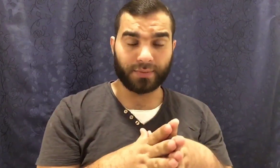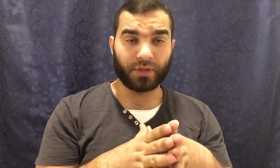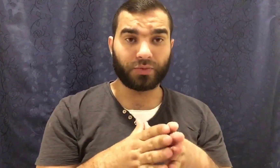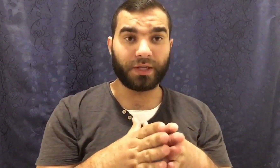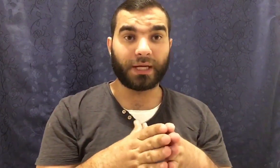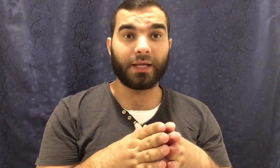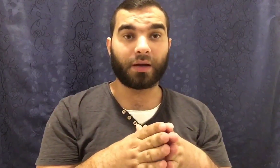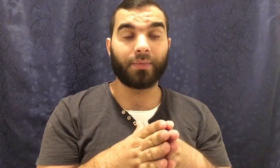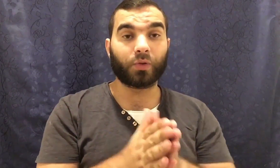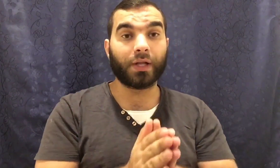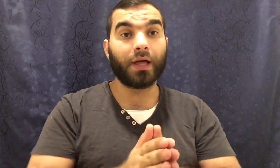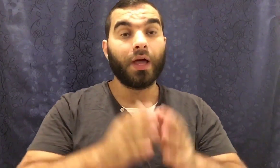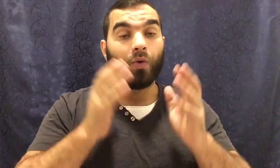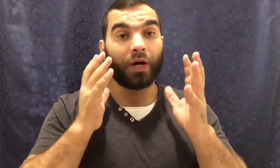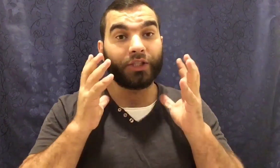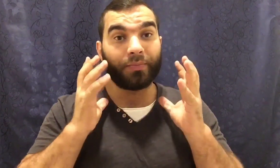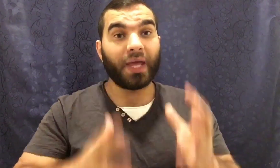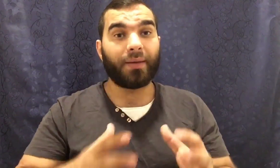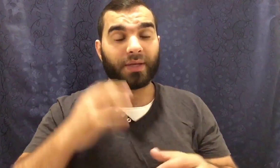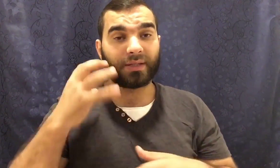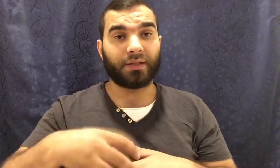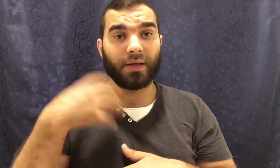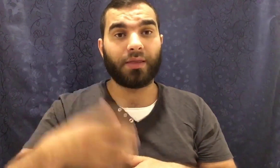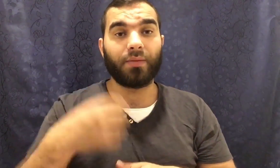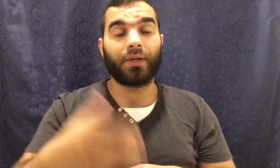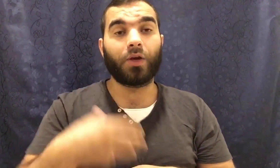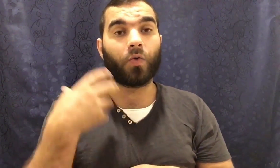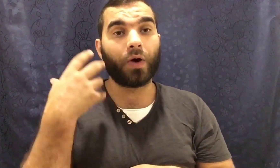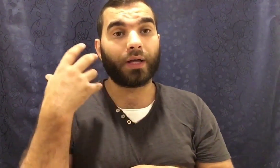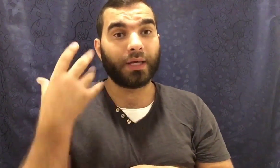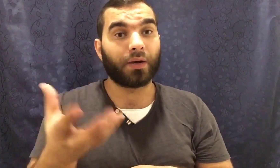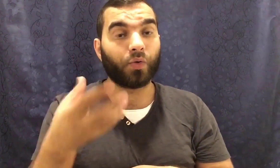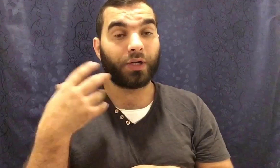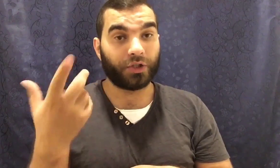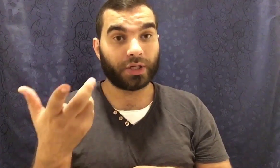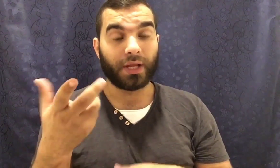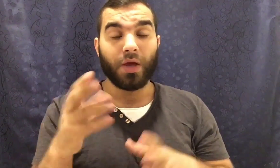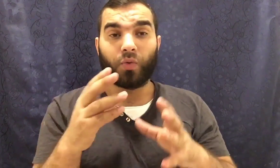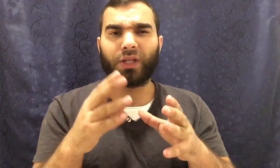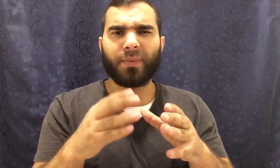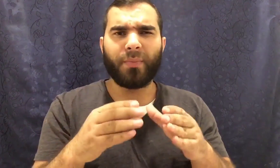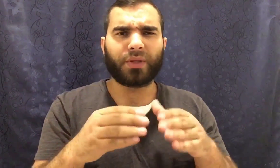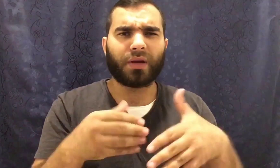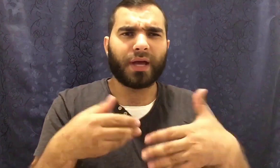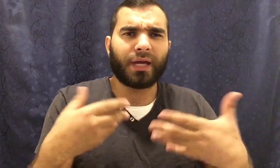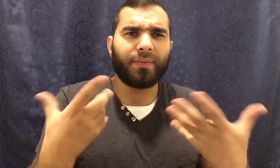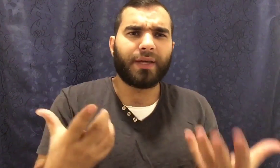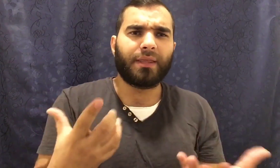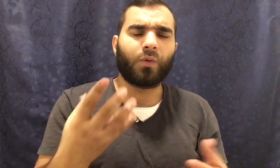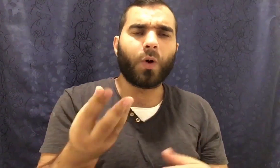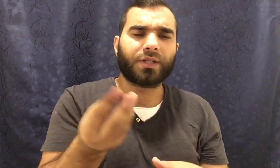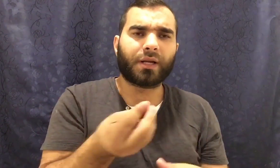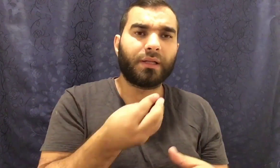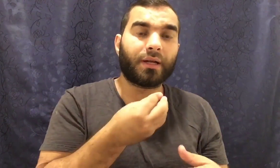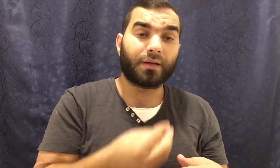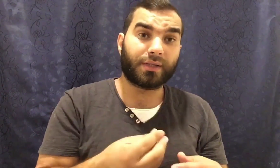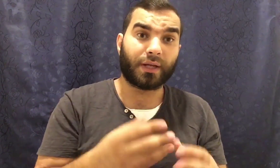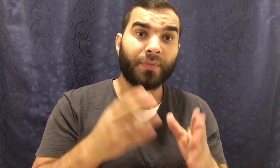ابن جبرين عليه رحمة الله واجب نعم يستطيع الذئب ان هو يأكل الجن وده طبعا بطريقة غريبة جدا واصرت لنا قصة